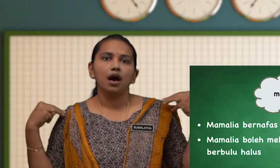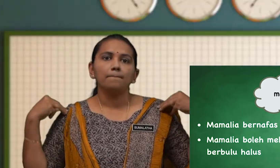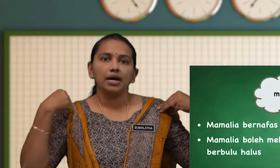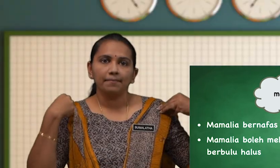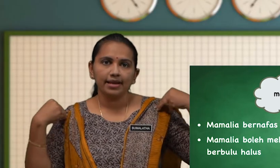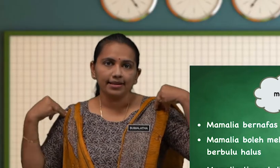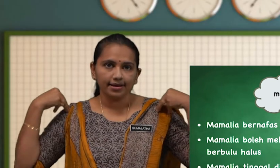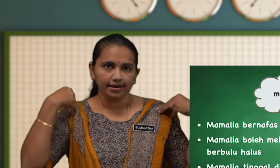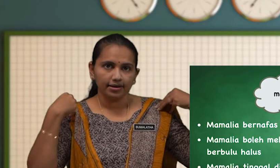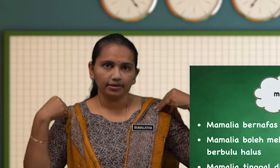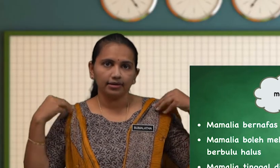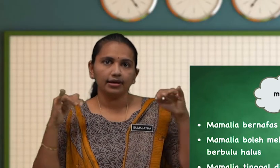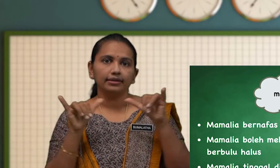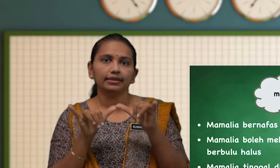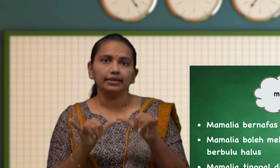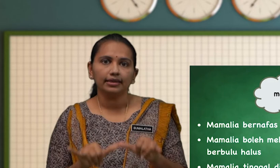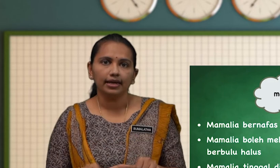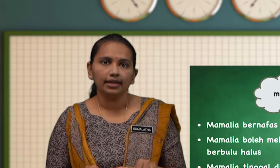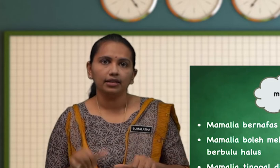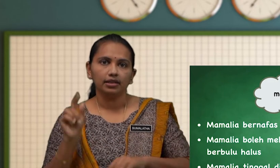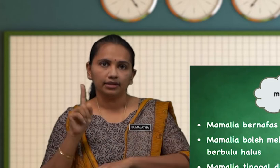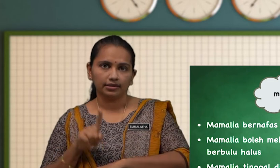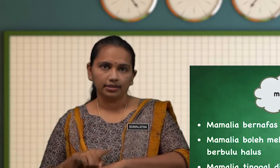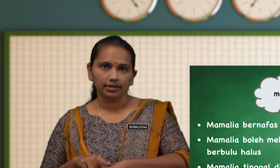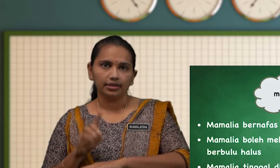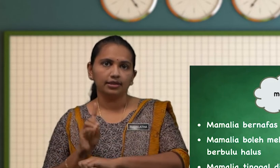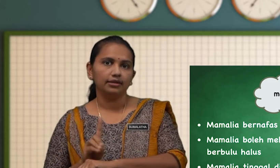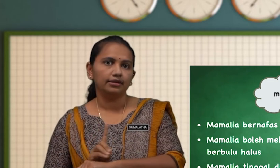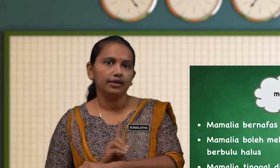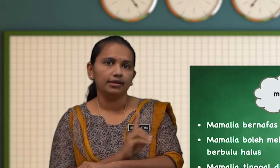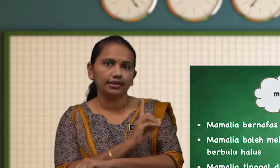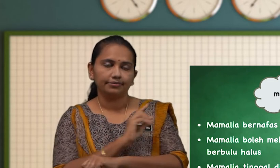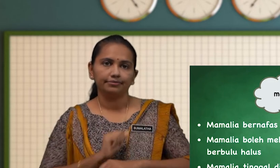Mamalia Tinggal Di Darat